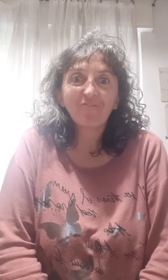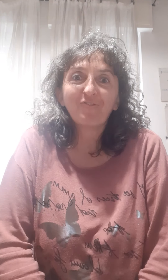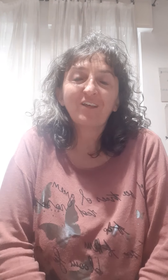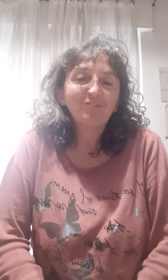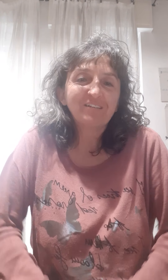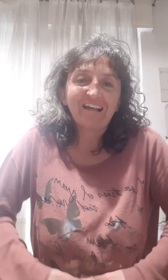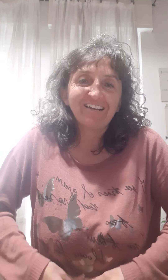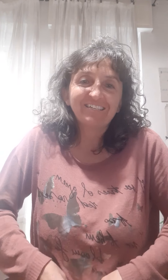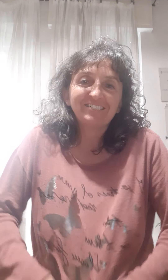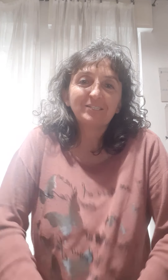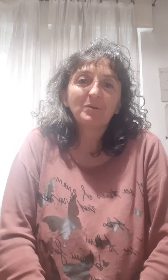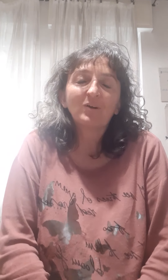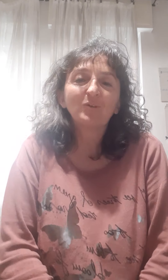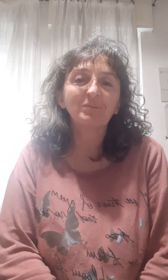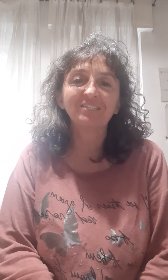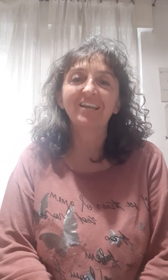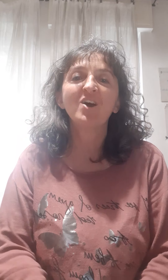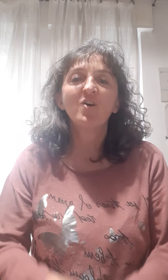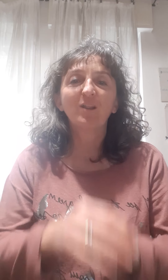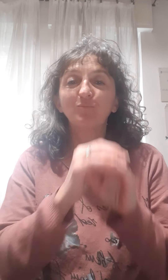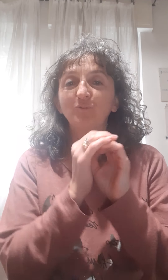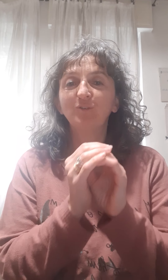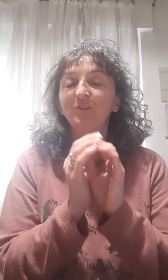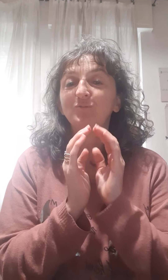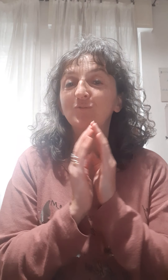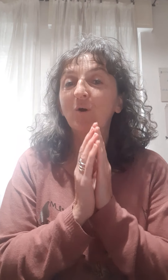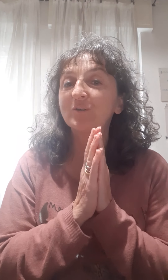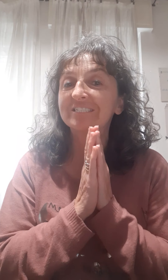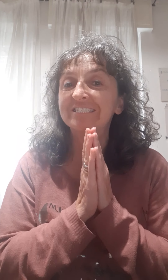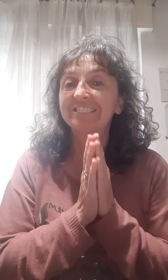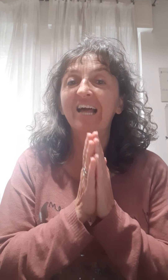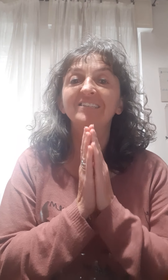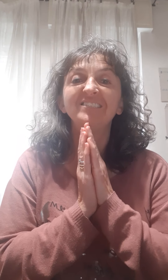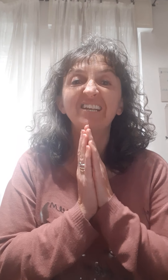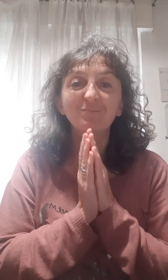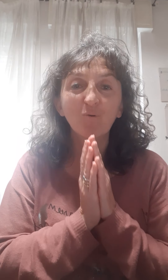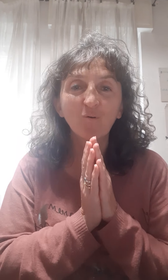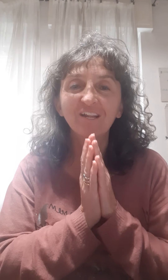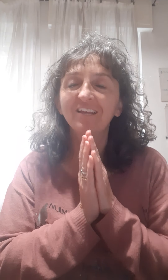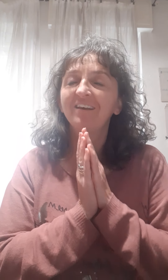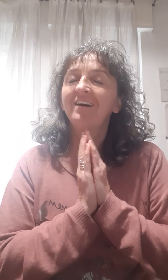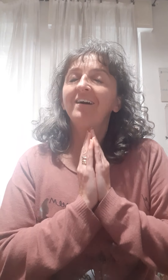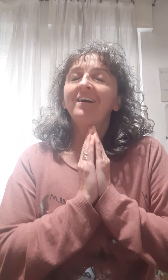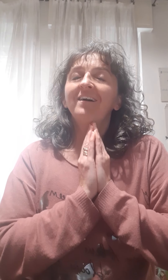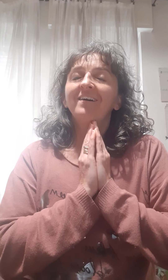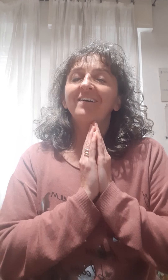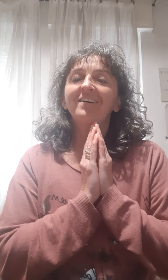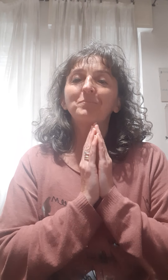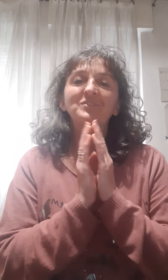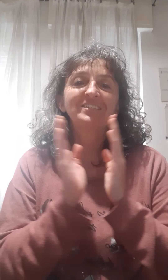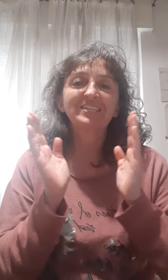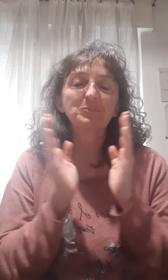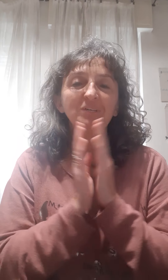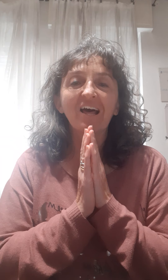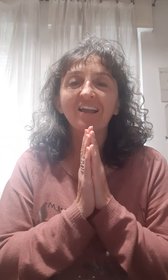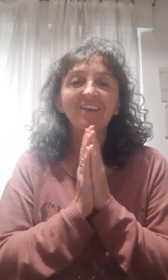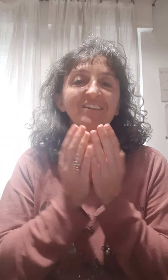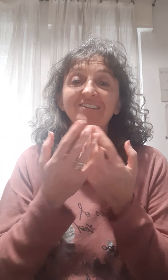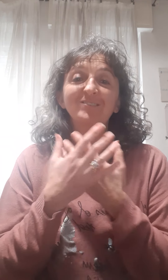fenomenale. Credetemi, quando aprite la bottiglia di un olio essenziale di limone potete respirare e avere il